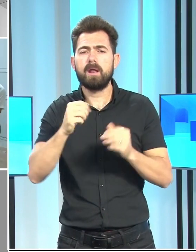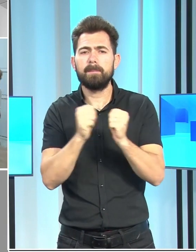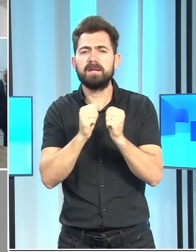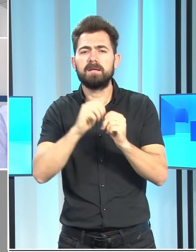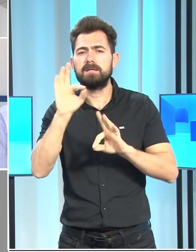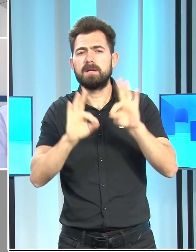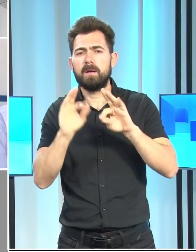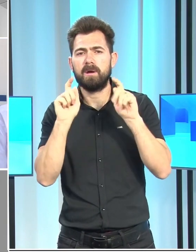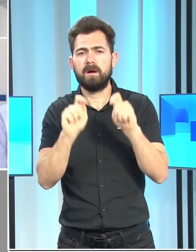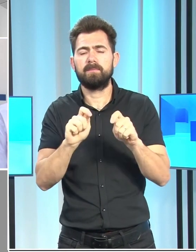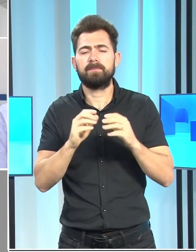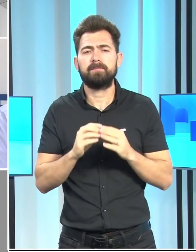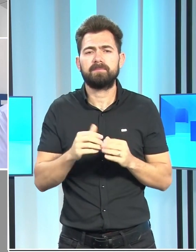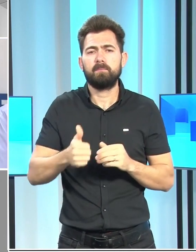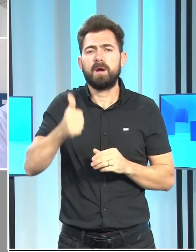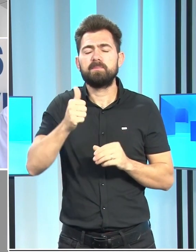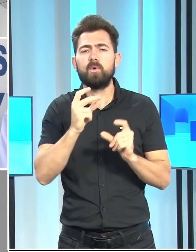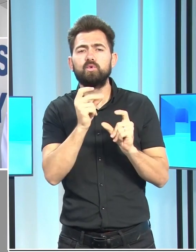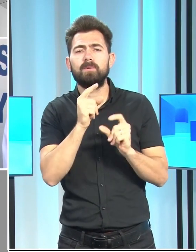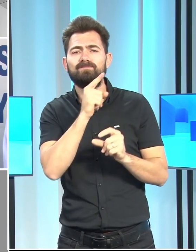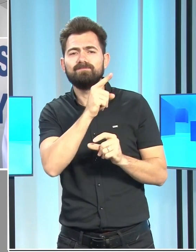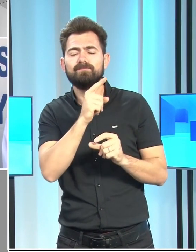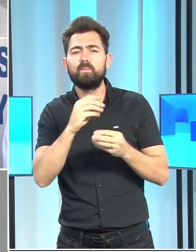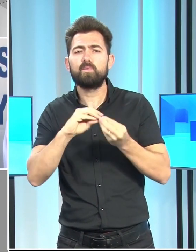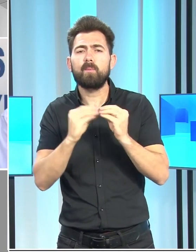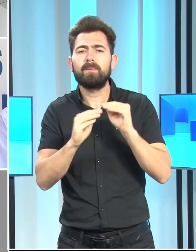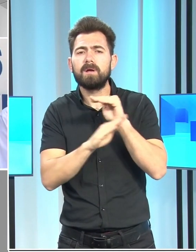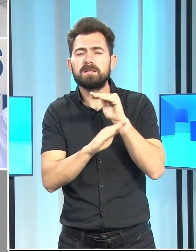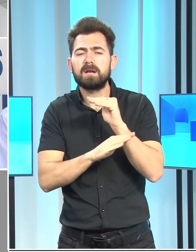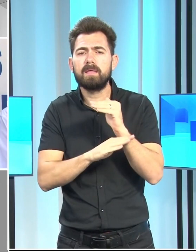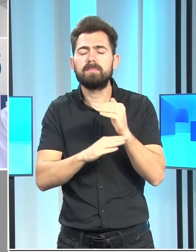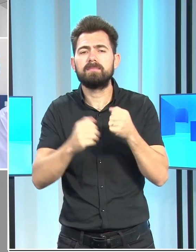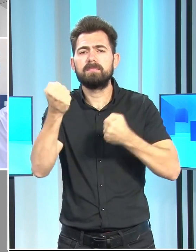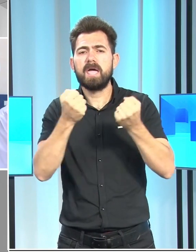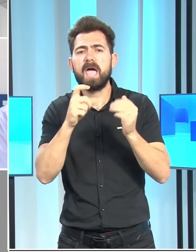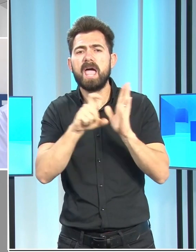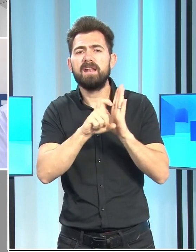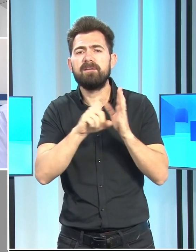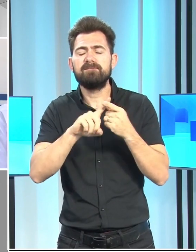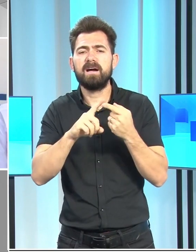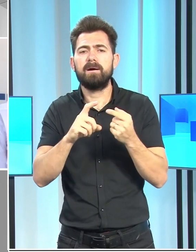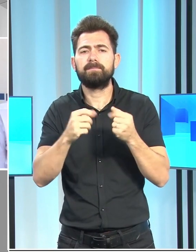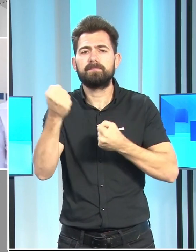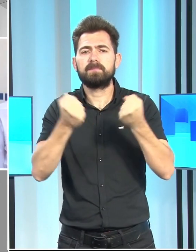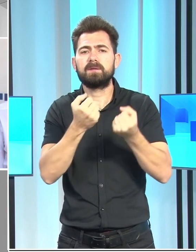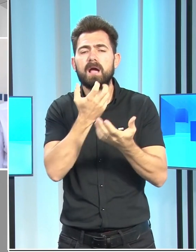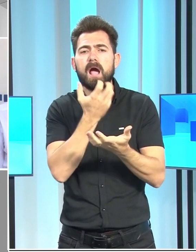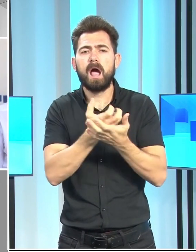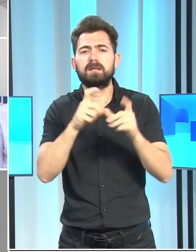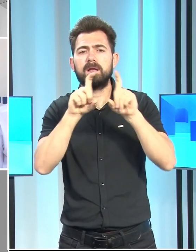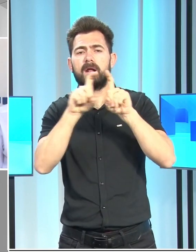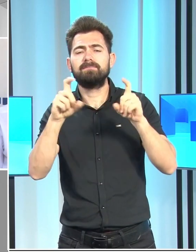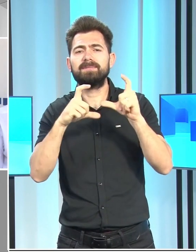incelemelerde bulundu. Başbakan, sorun yaşanan ehliyet ve araç kayıt dairelerinin